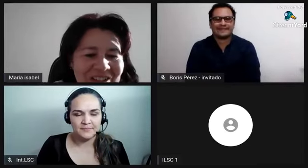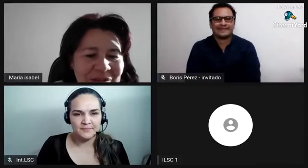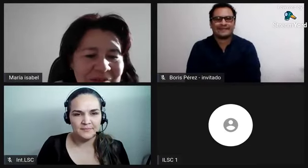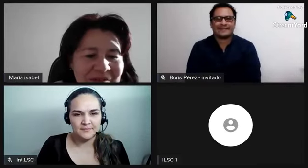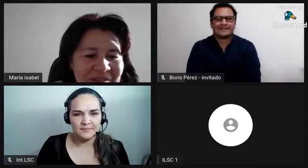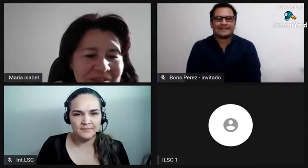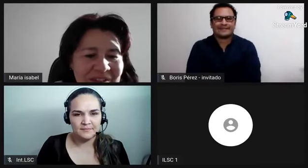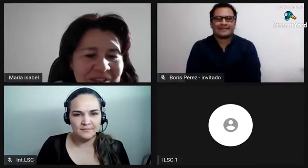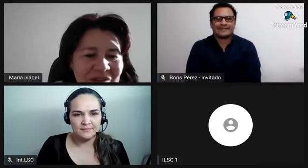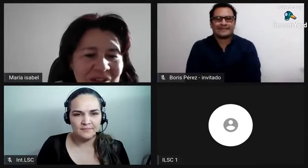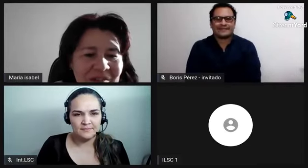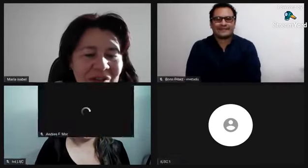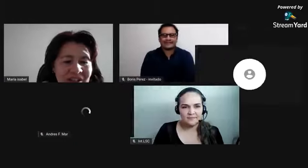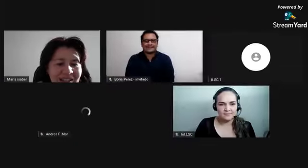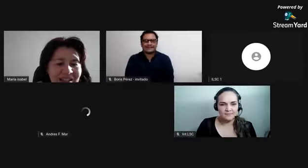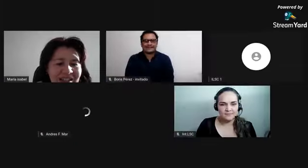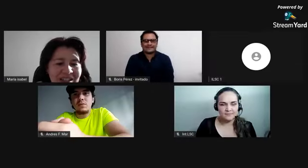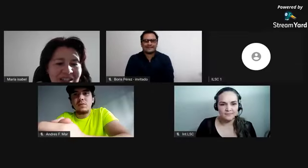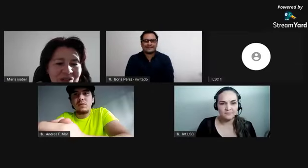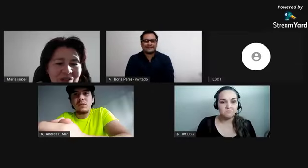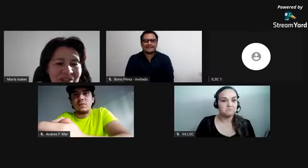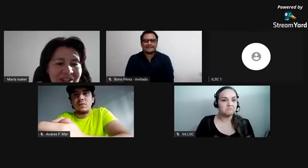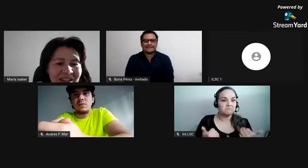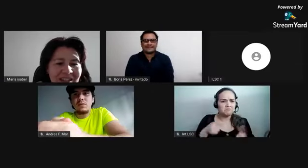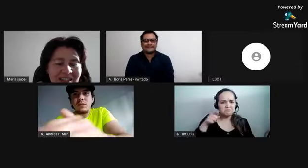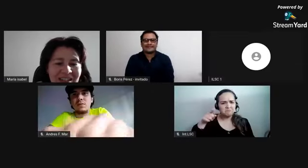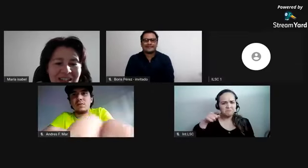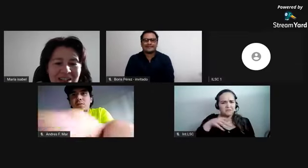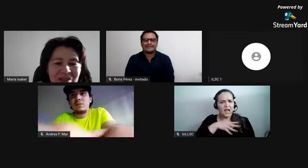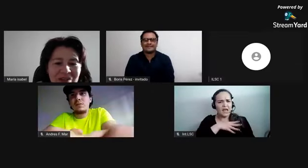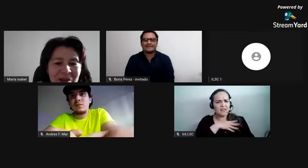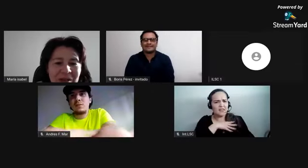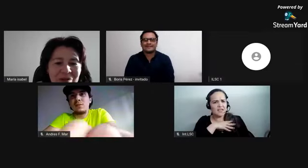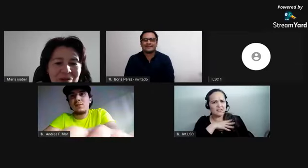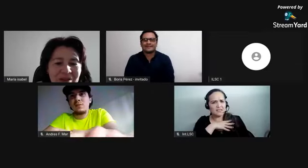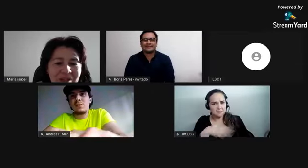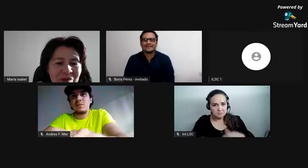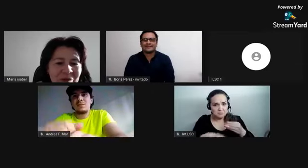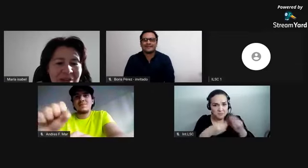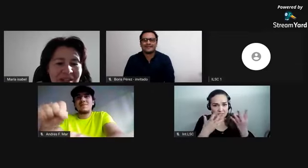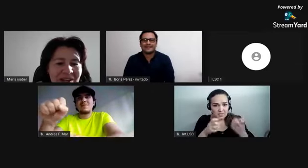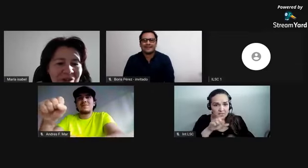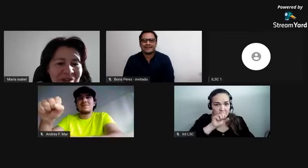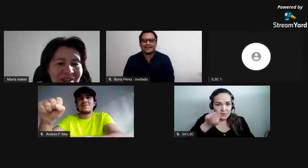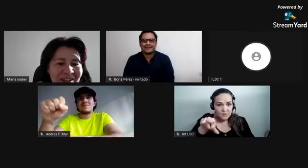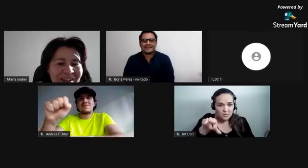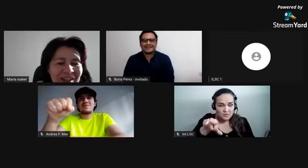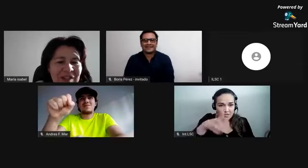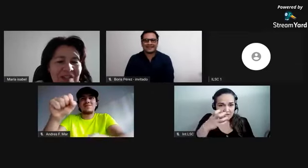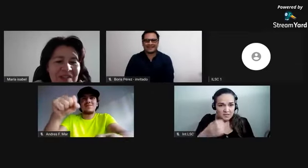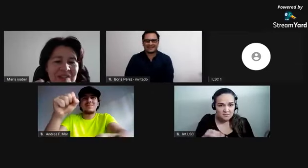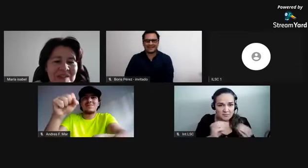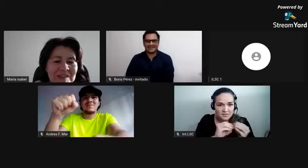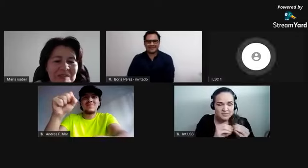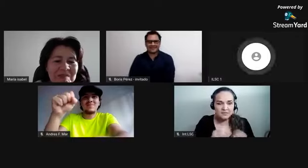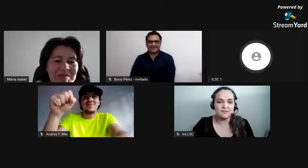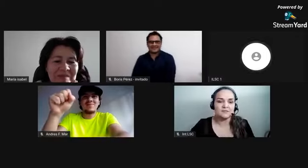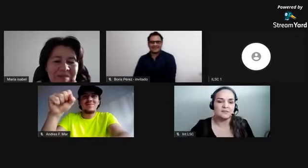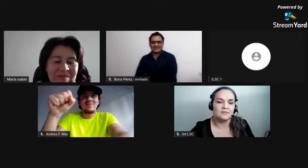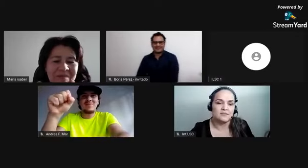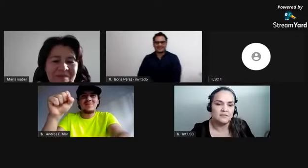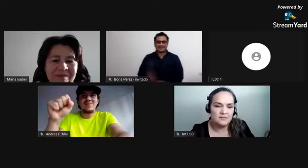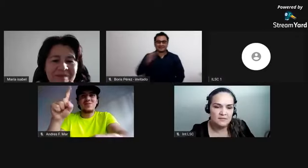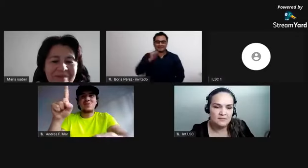Listo. No sé, veo que Andrés entró, no sé si Andrés tiene otra pregunta, un comentario. Sí.